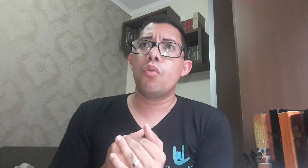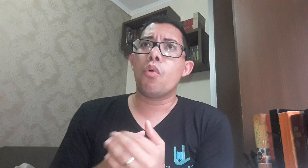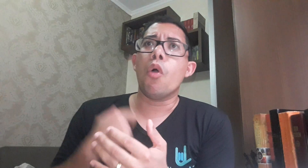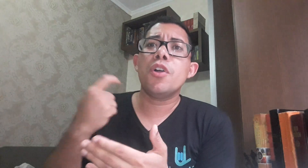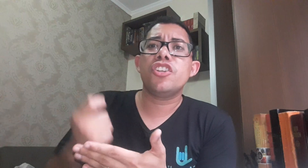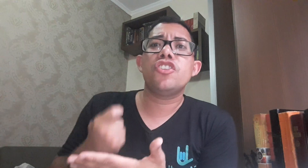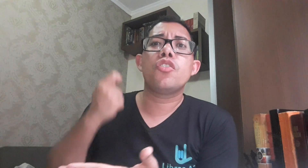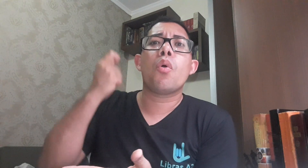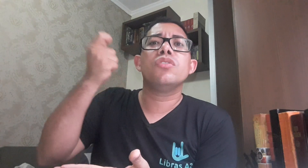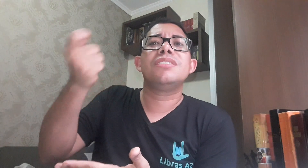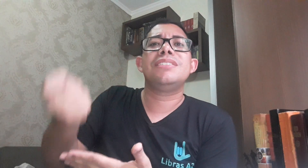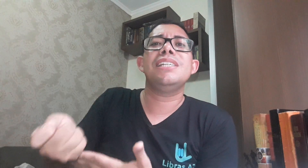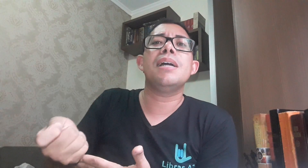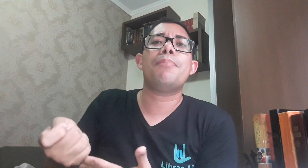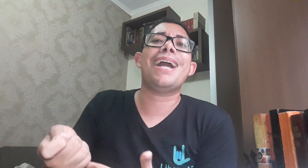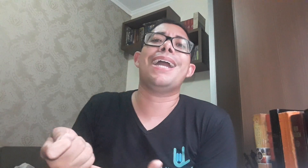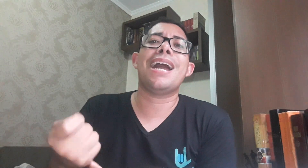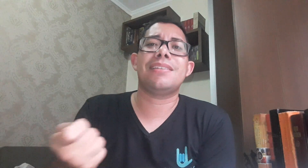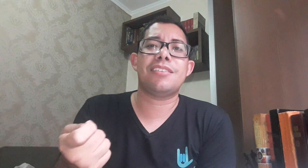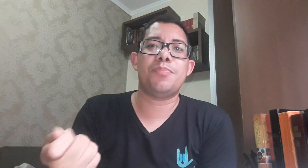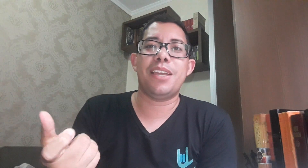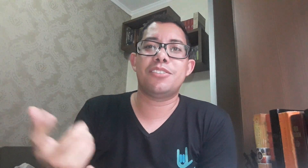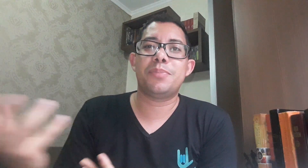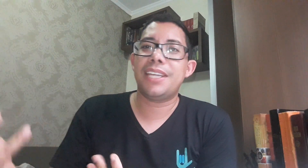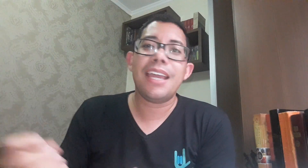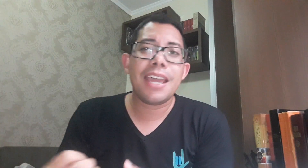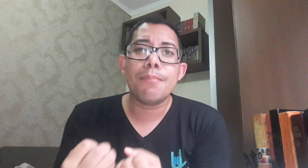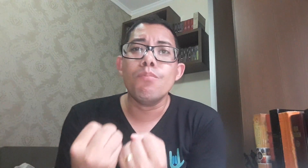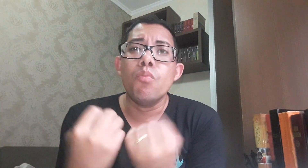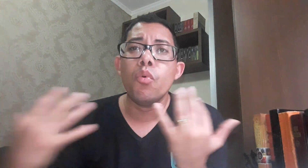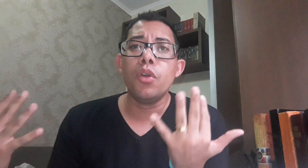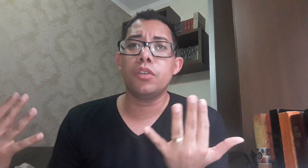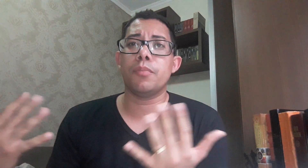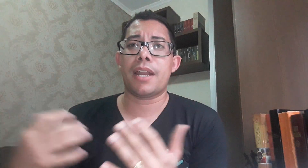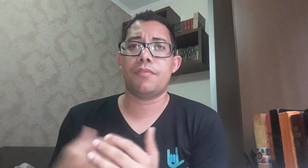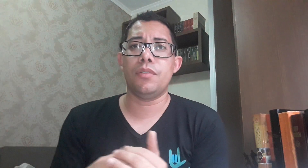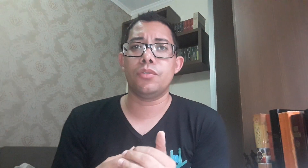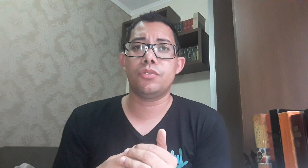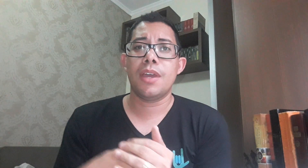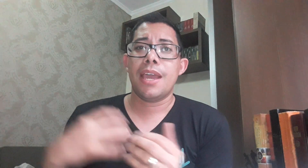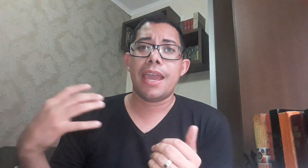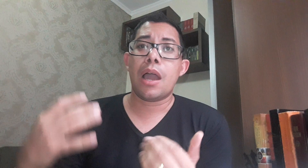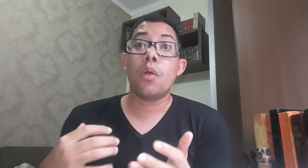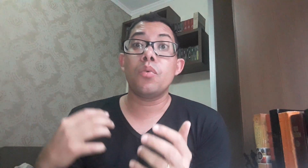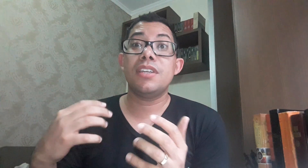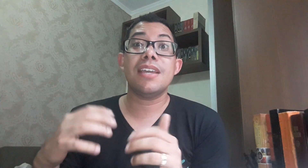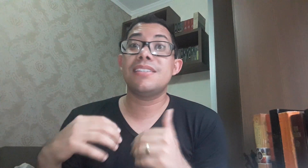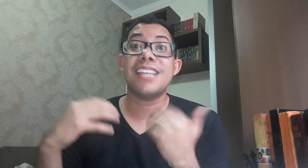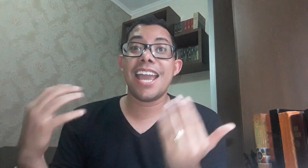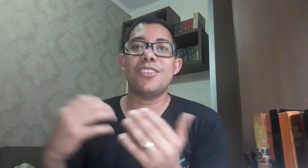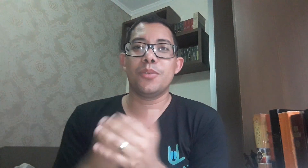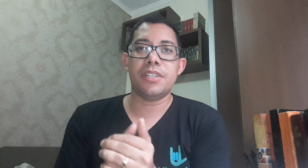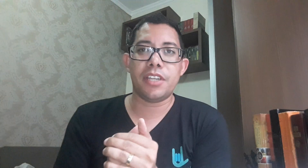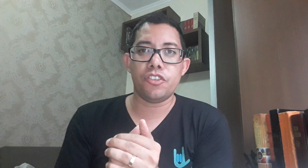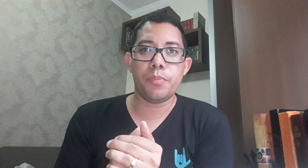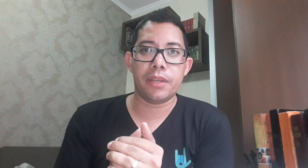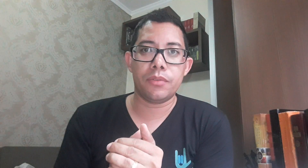como a gente consiga pagar essas bênçãos. Porque é muito maravilhoso. É algo que excede todo entendimento.